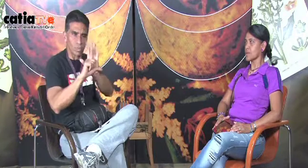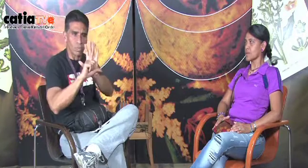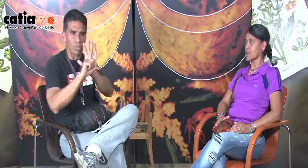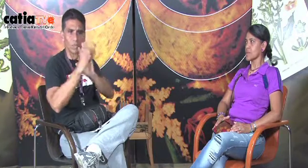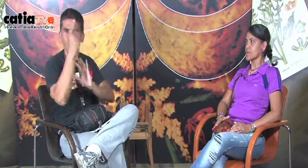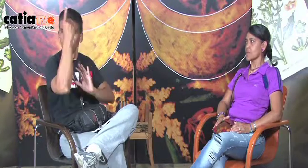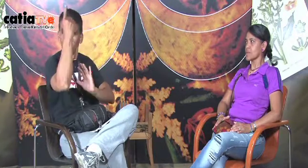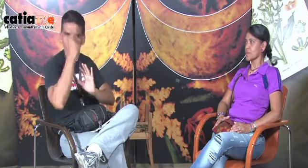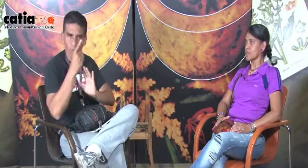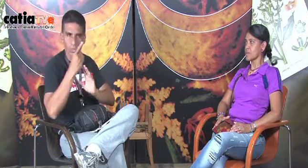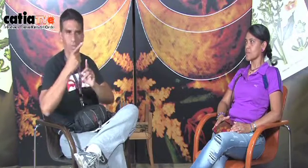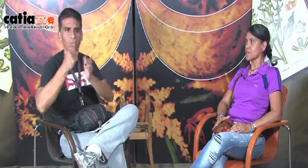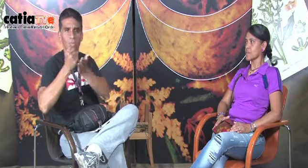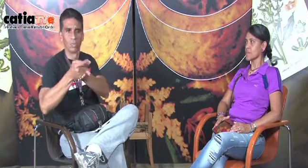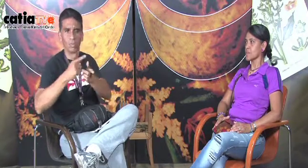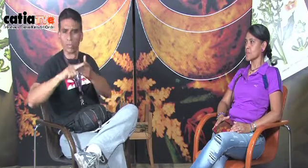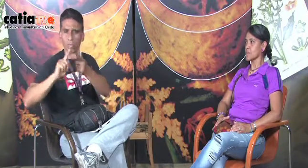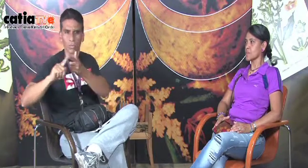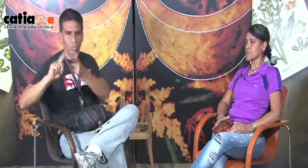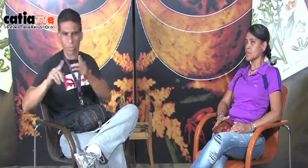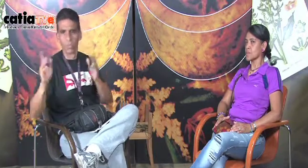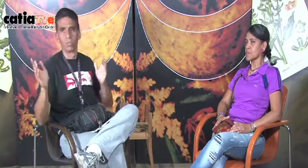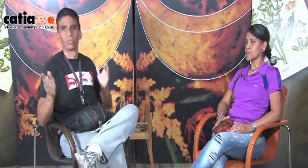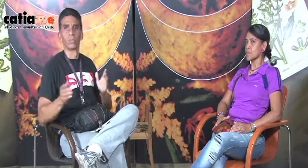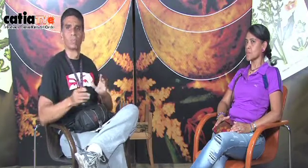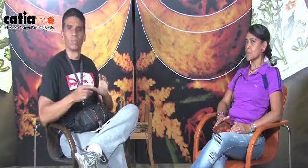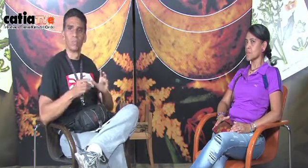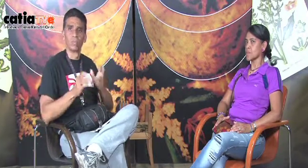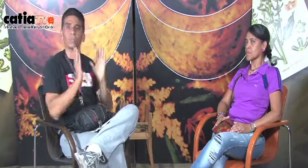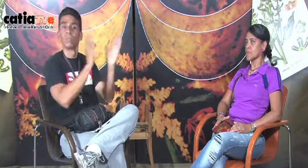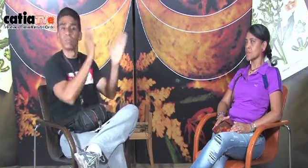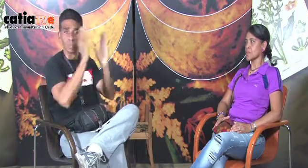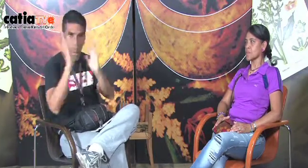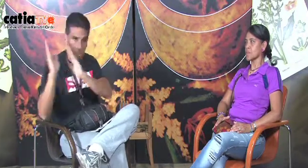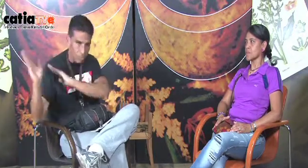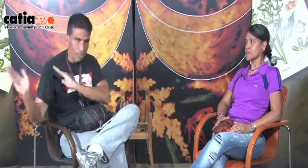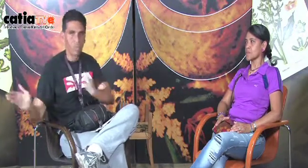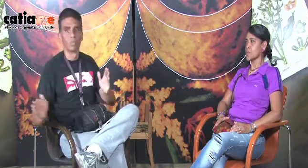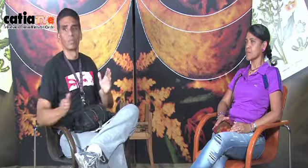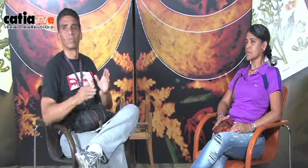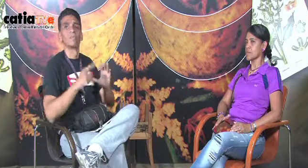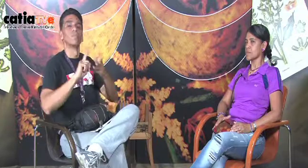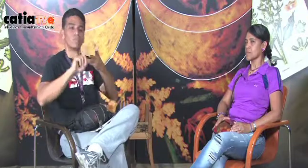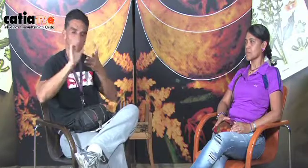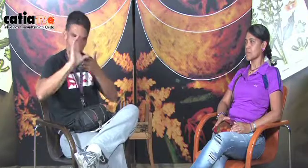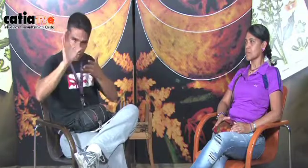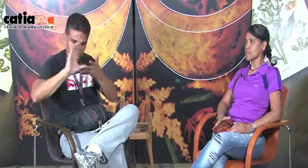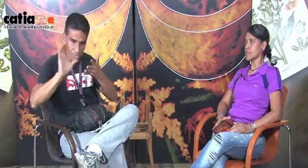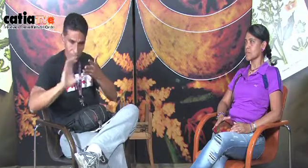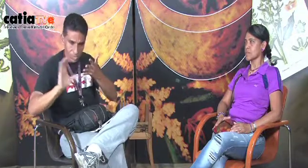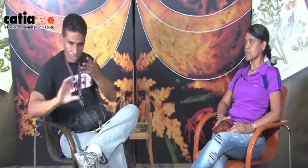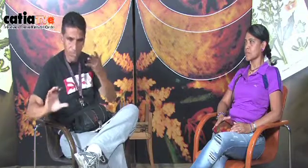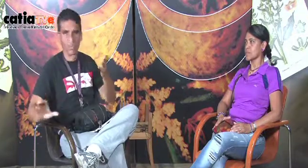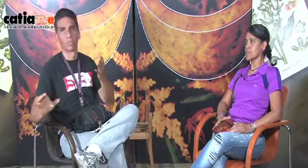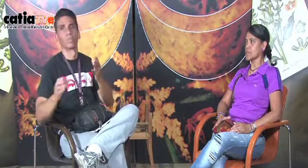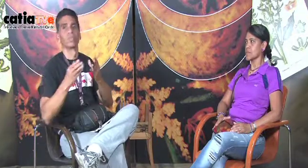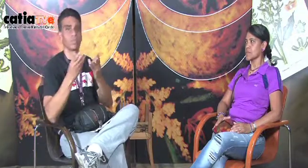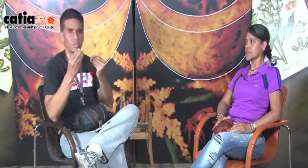en la ley de personas con discapacidad y ahorita en la organización de la calificación y la certificación